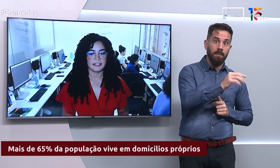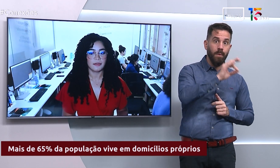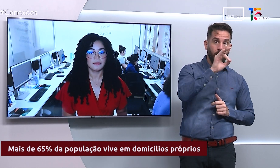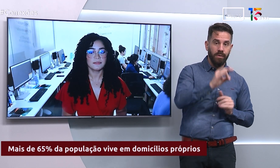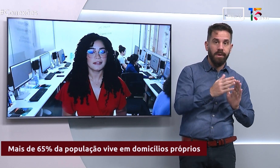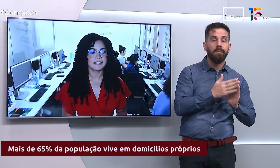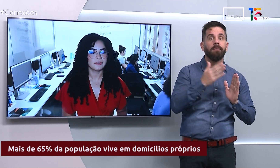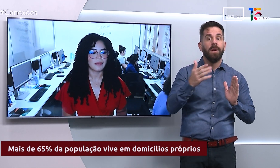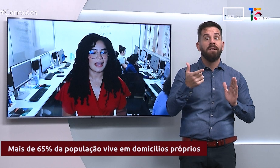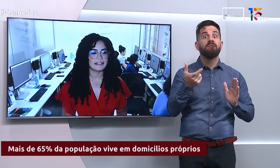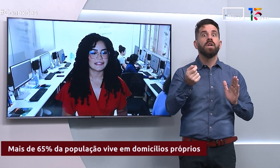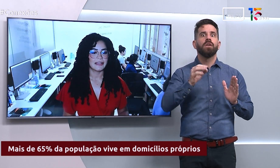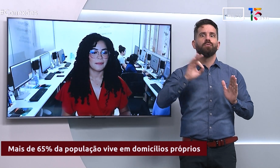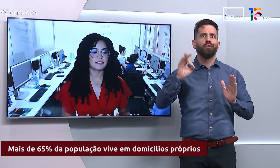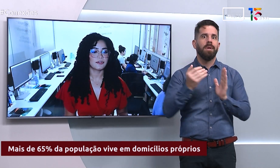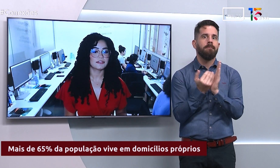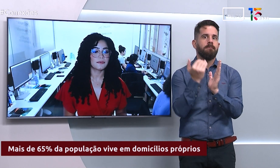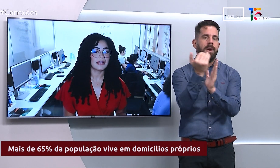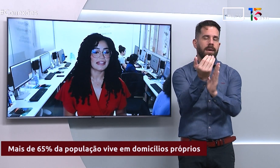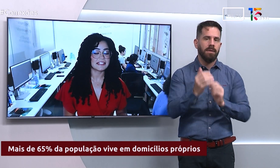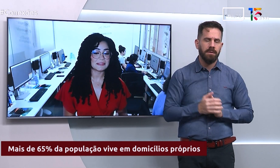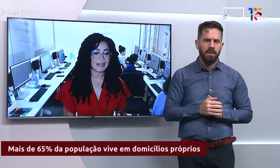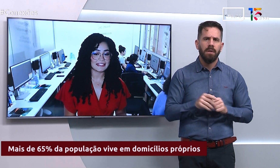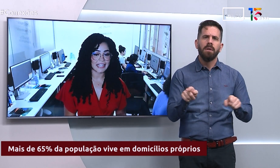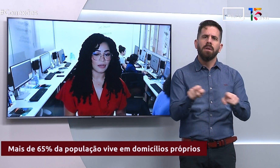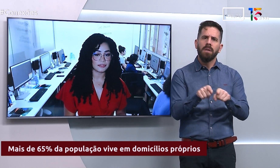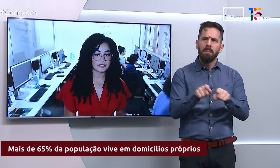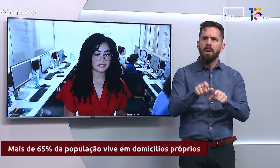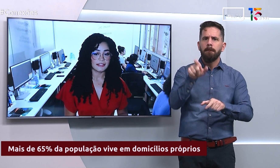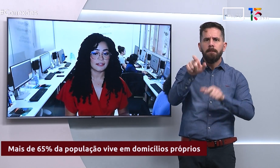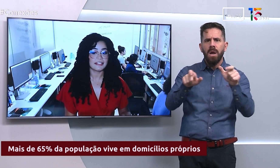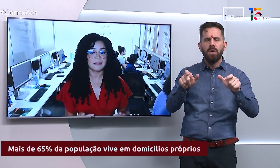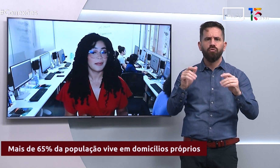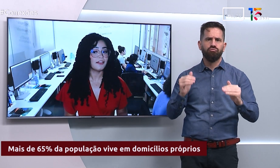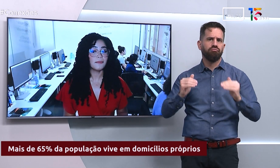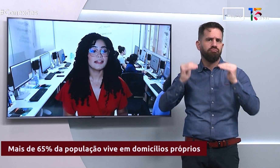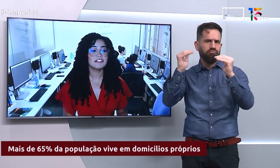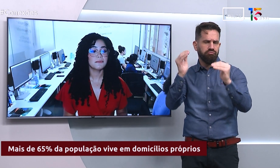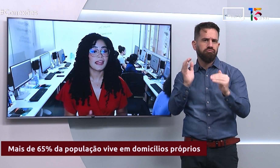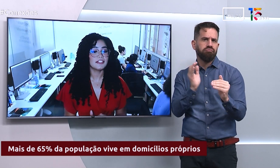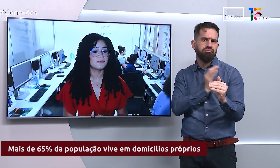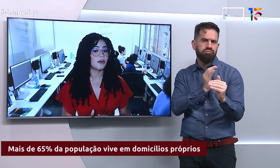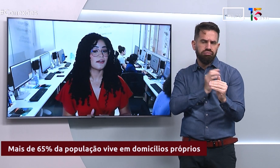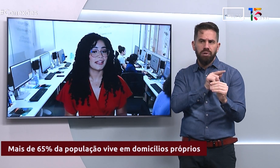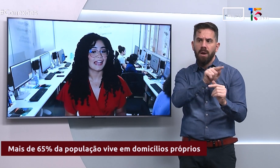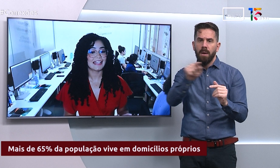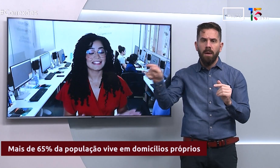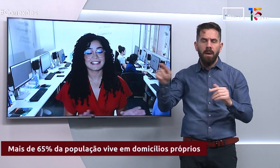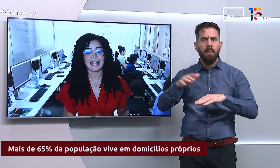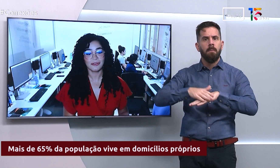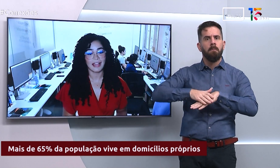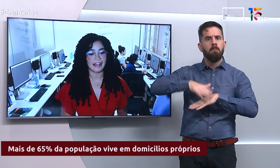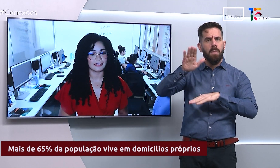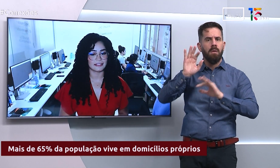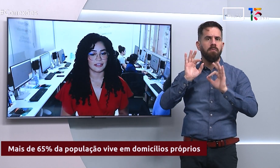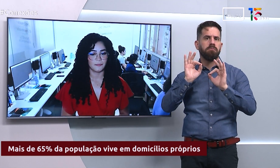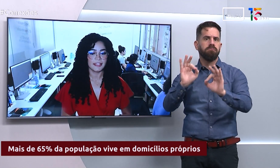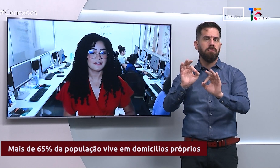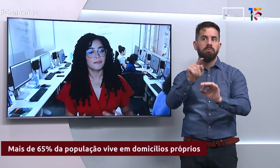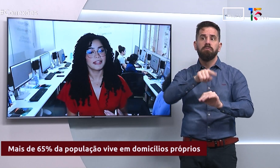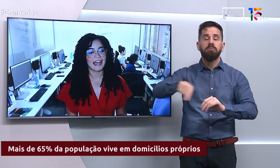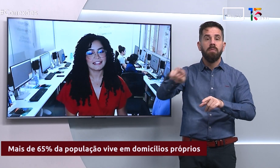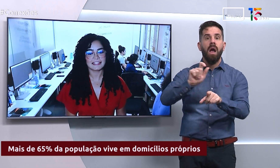Segundo os percentuais, pessoas com classes mais altas são as que predominantemente moram em casas alugadas.